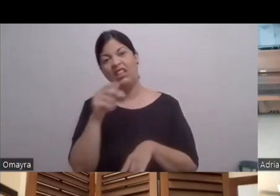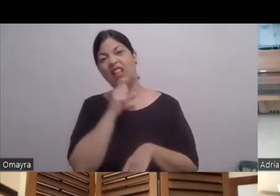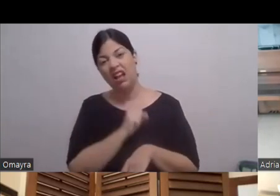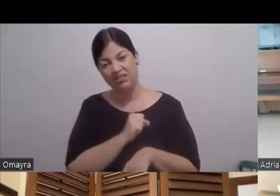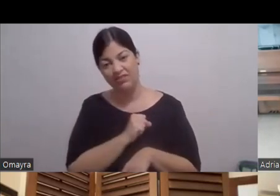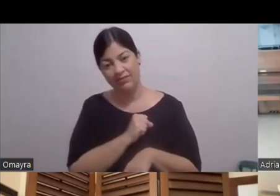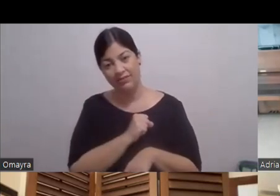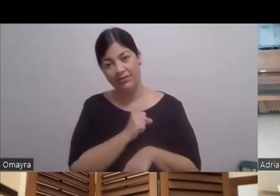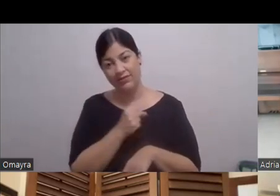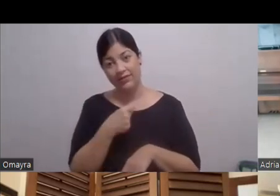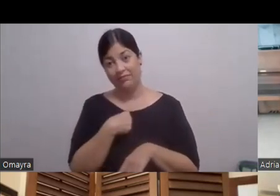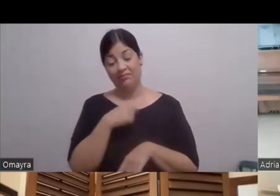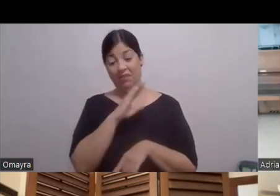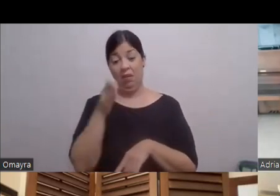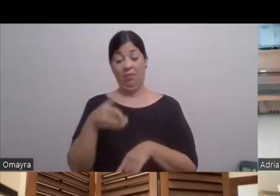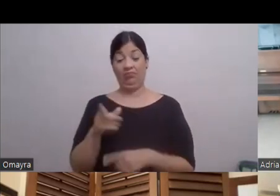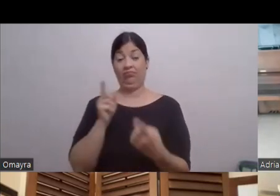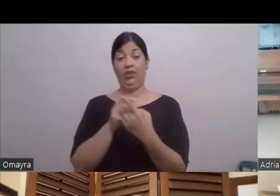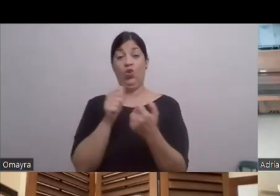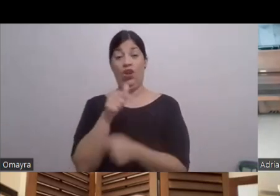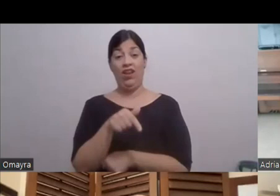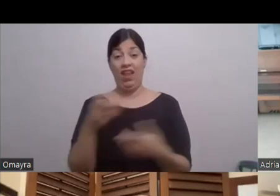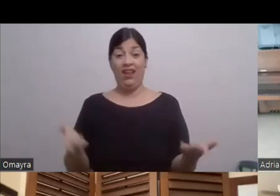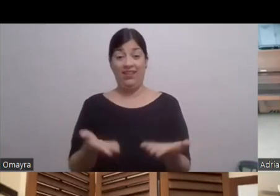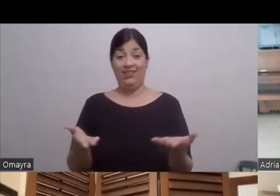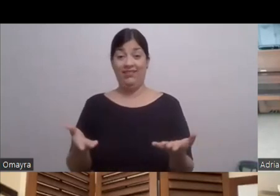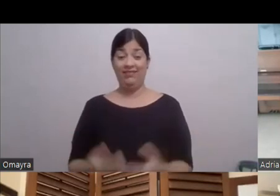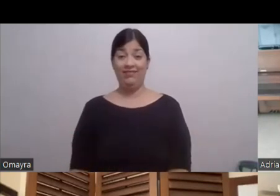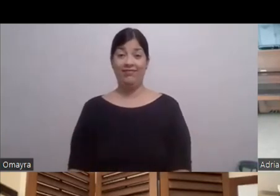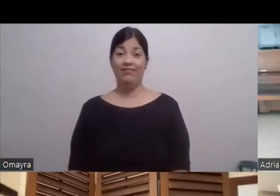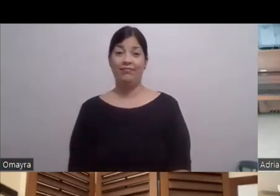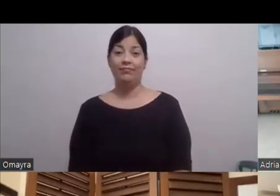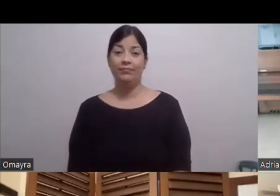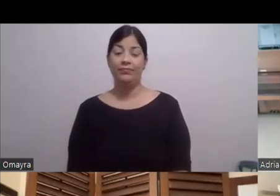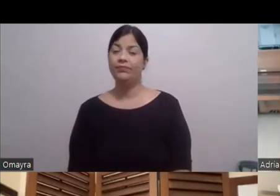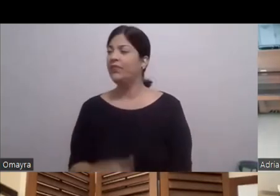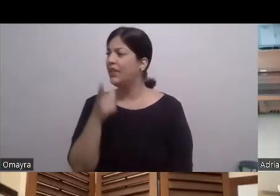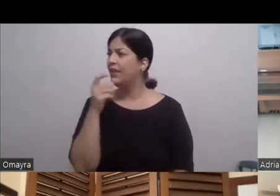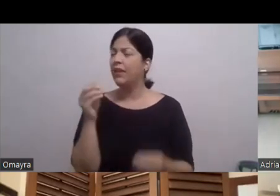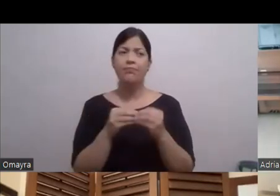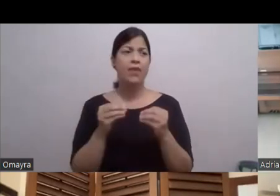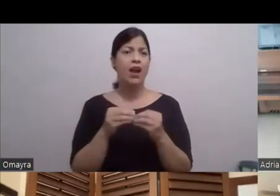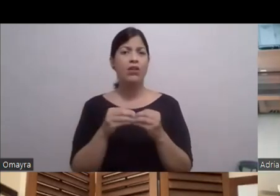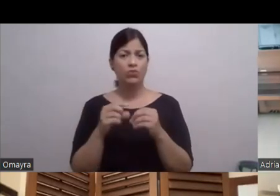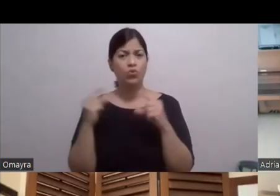me hubiera Cruzado con ella Aquí ¿Quién más está? Hay un elenco De verdad Que hay un elenco De primera Está